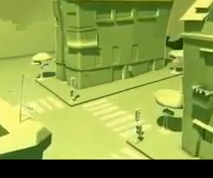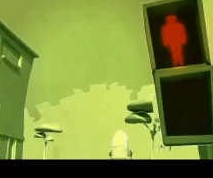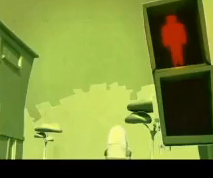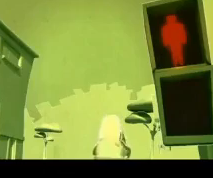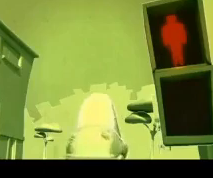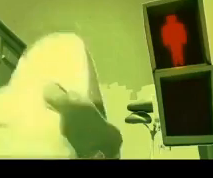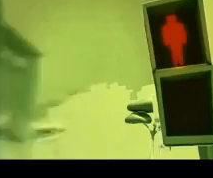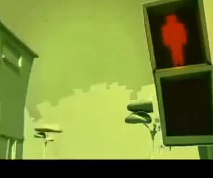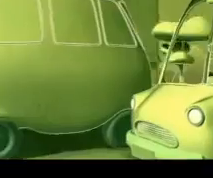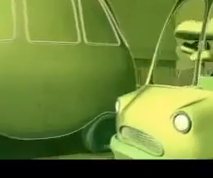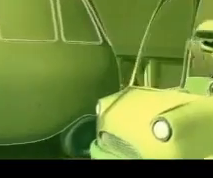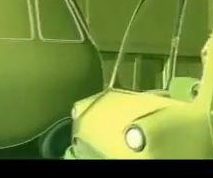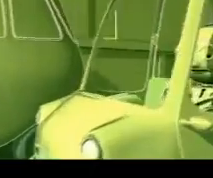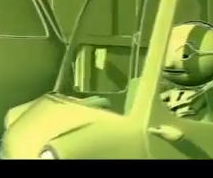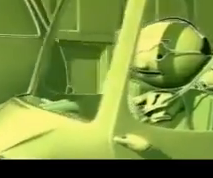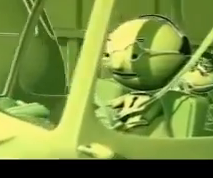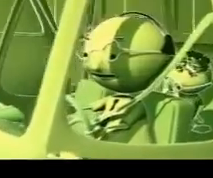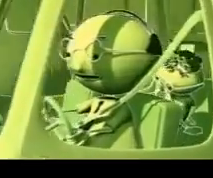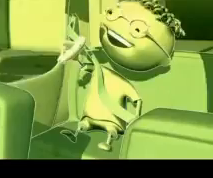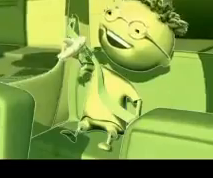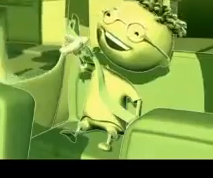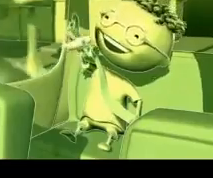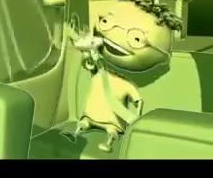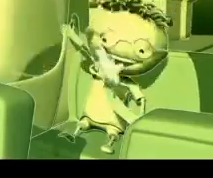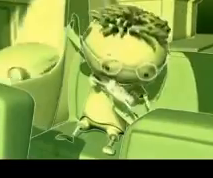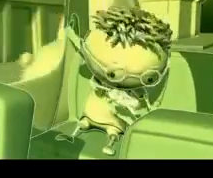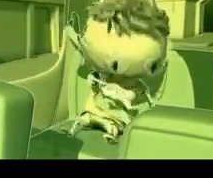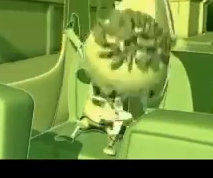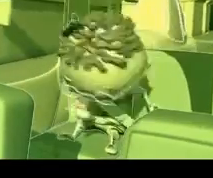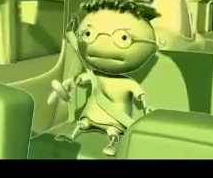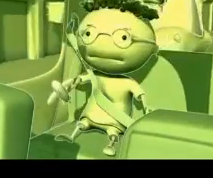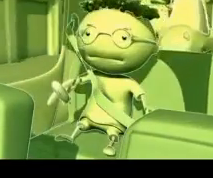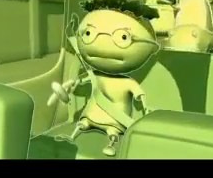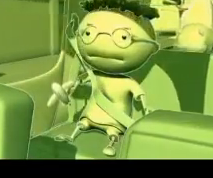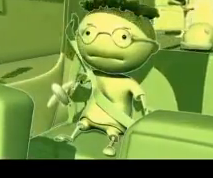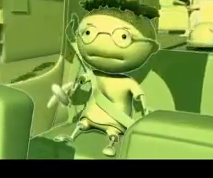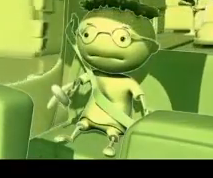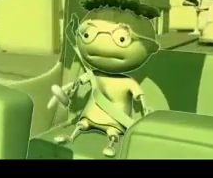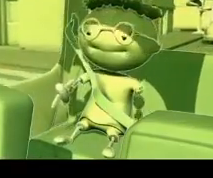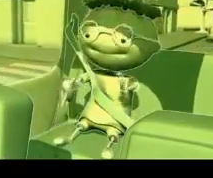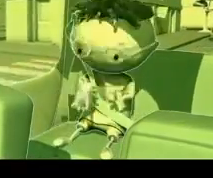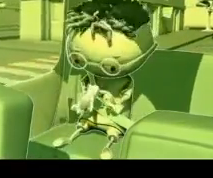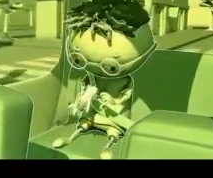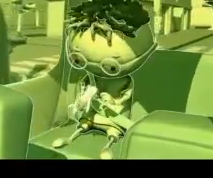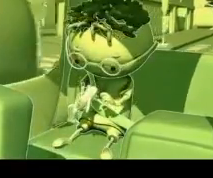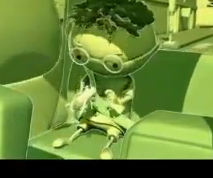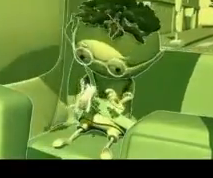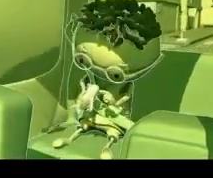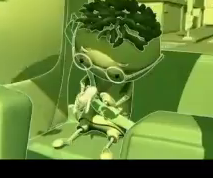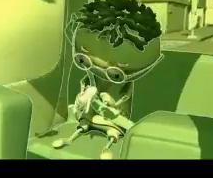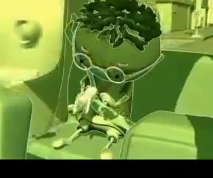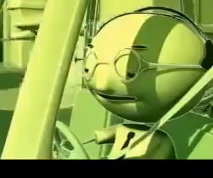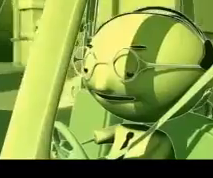El padre de Víctor muchas mañanas le acompaña a la escuela. Siempre va por el mismo camino. Se lo sabe de memoria y sabe que